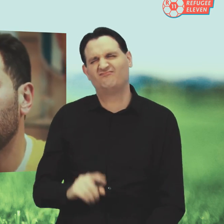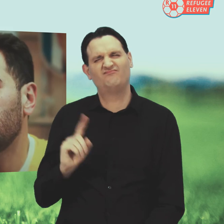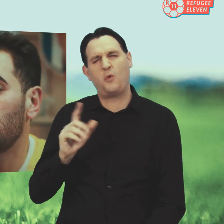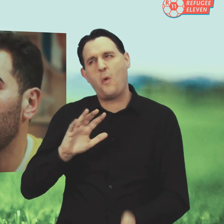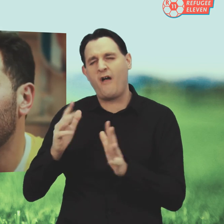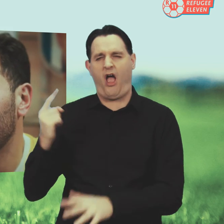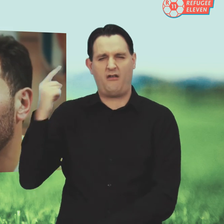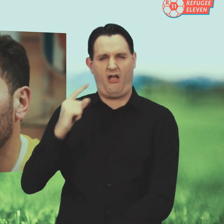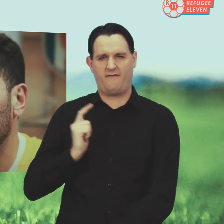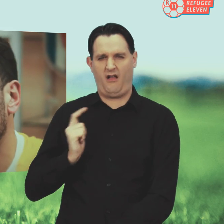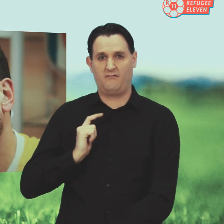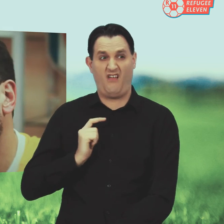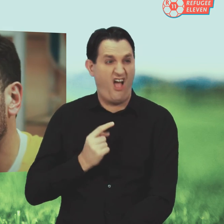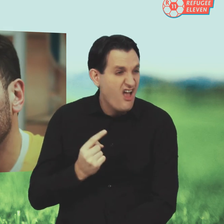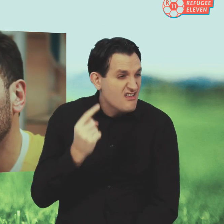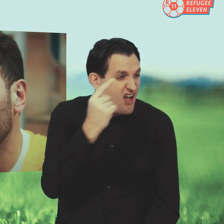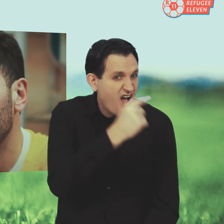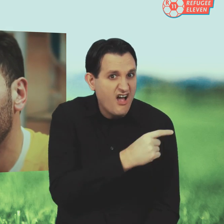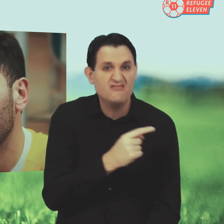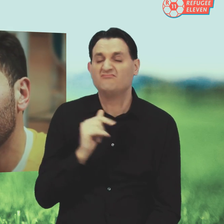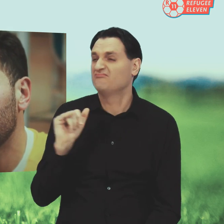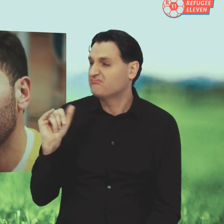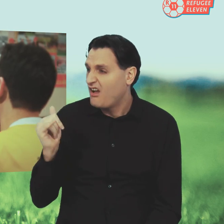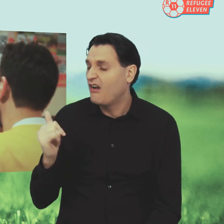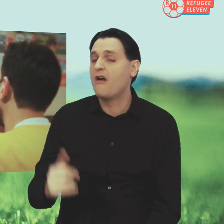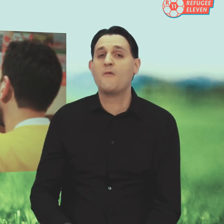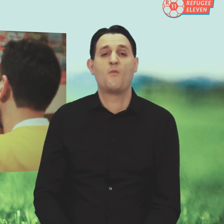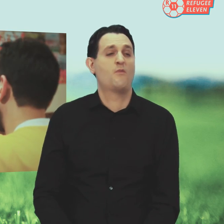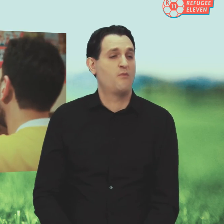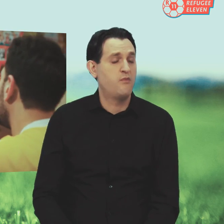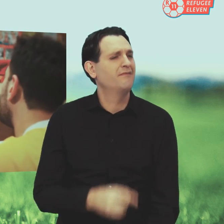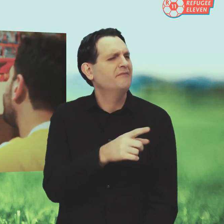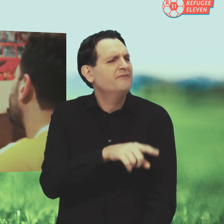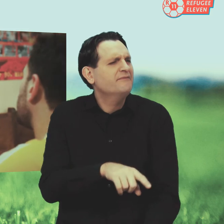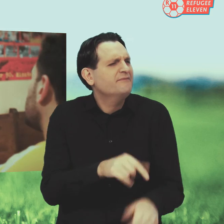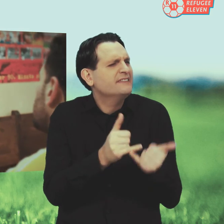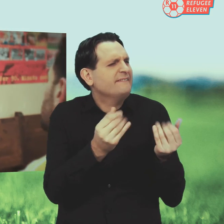vor einem Jahr gewartet. Ein ganzes Jahr hast du gewartet? Ja. Wie hast du dich gefühlt?